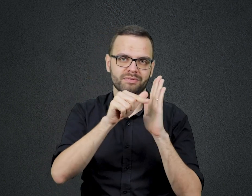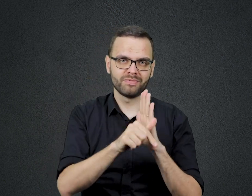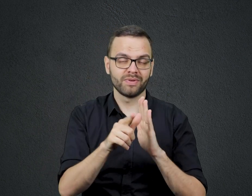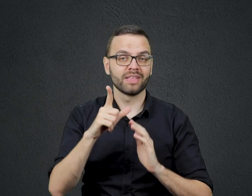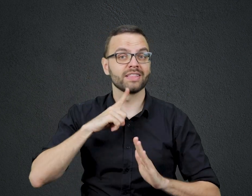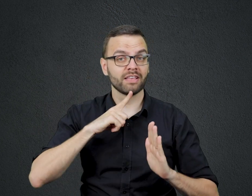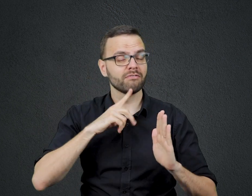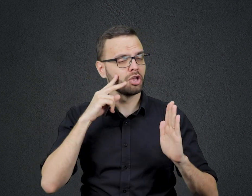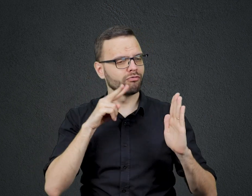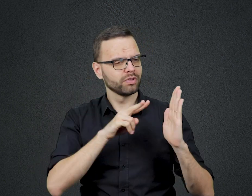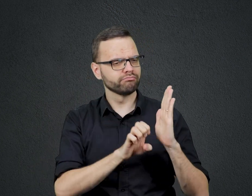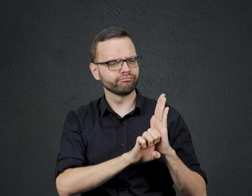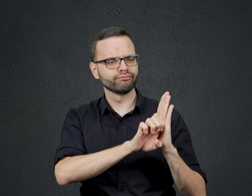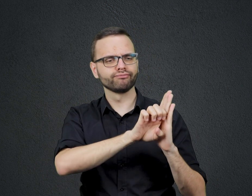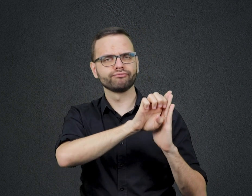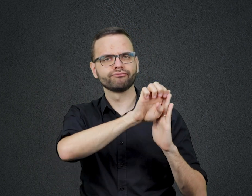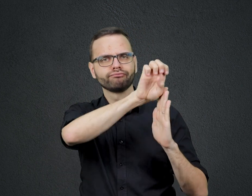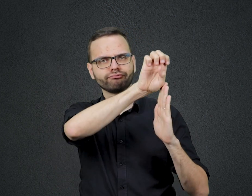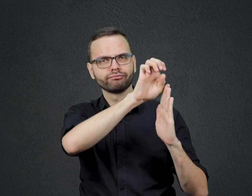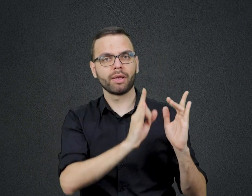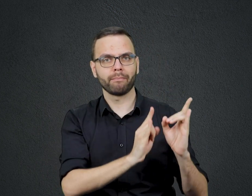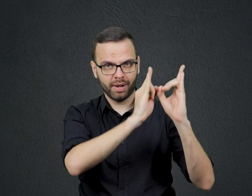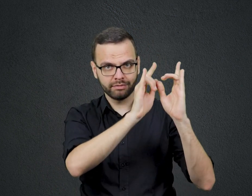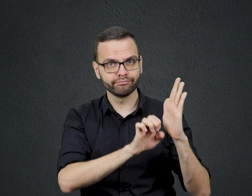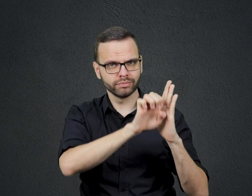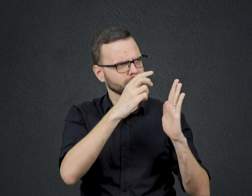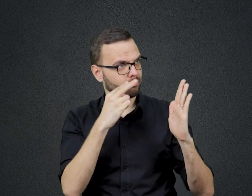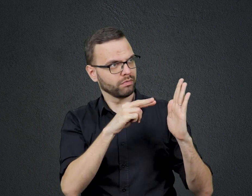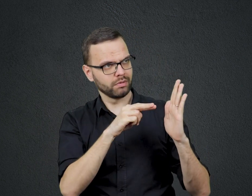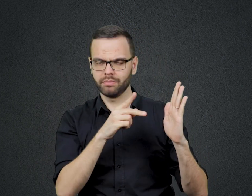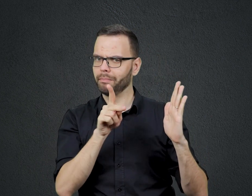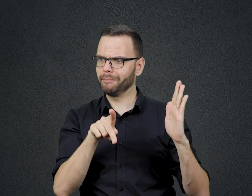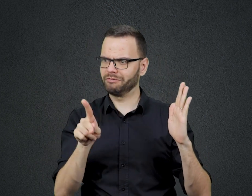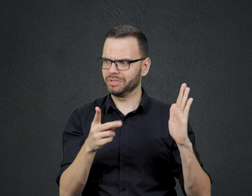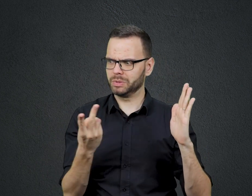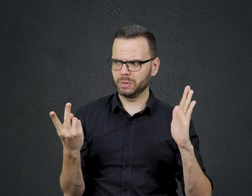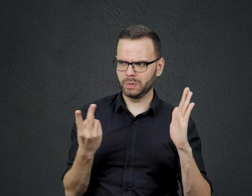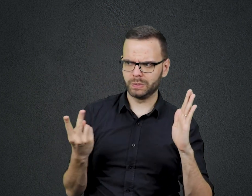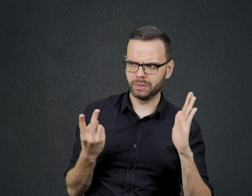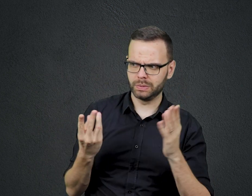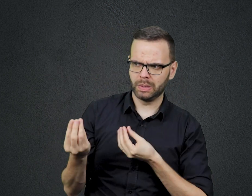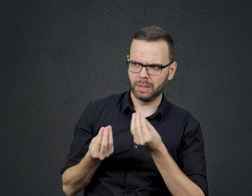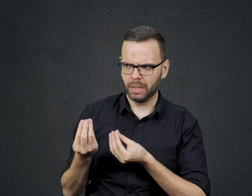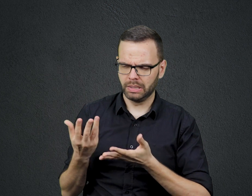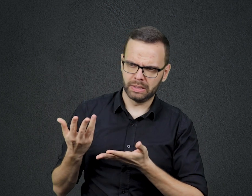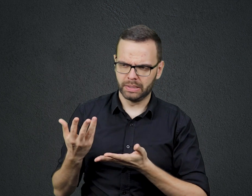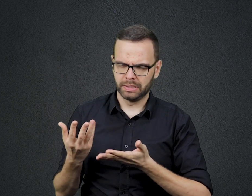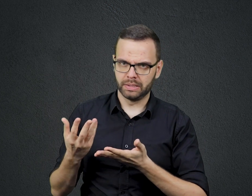E quem estava lá? Aquele professor Só nós dois E agora? Dou uma surra nele?